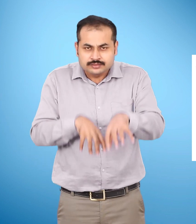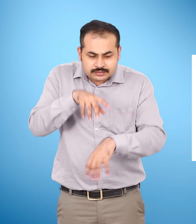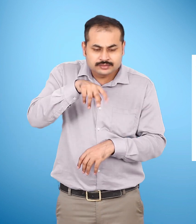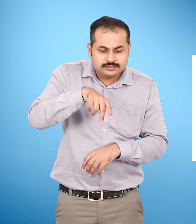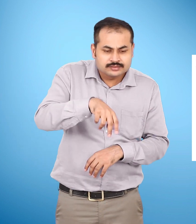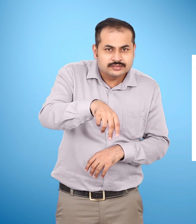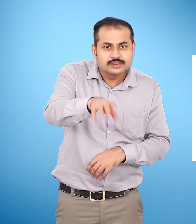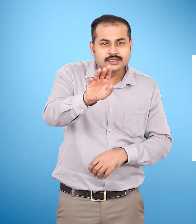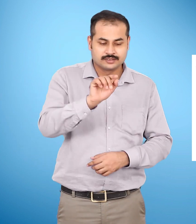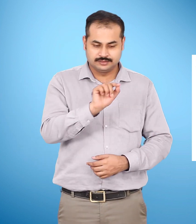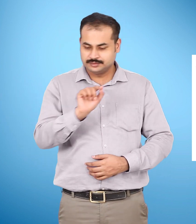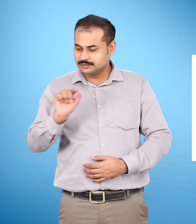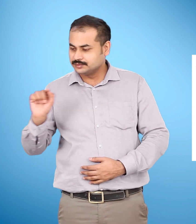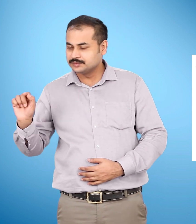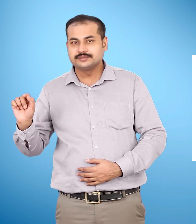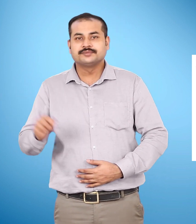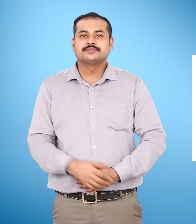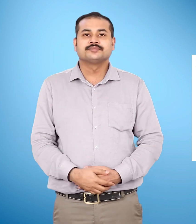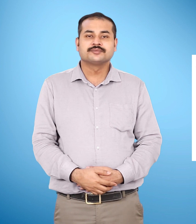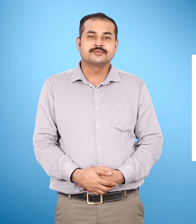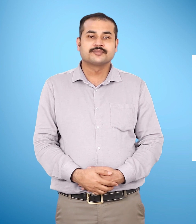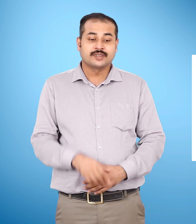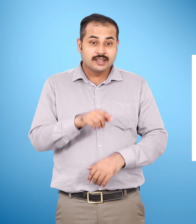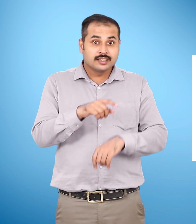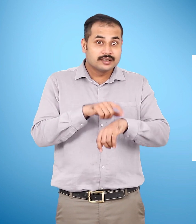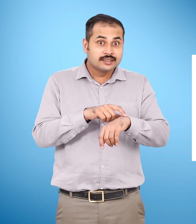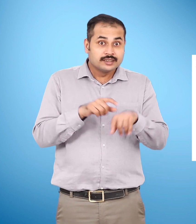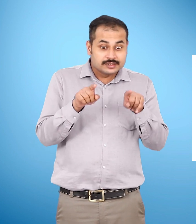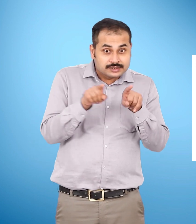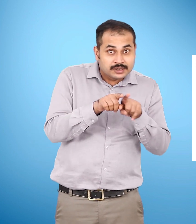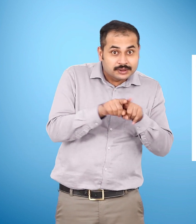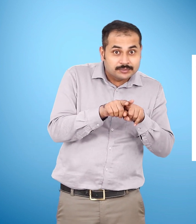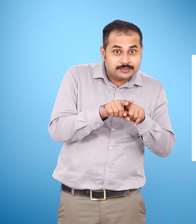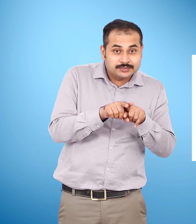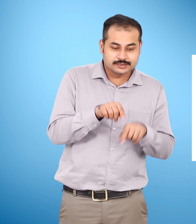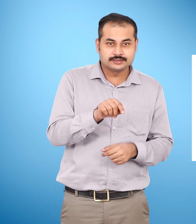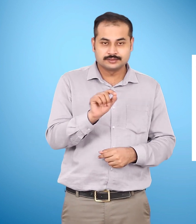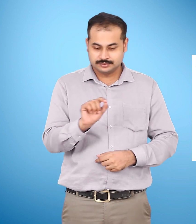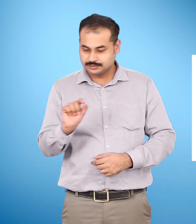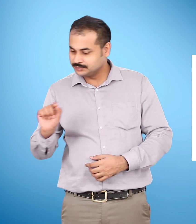रिक्तिस्थान जब रिक्तिस्थान